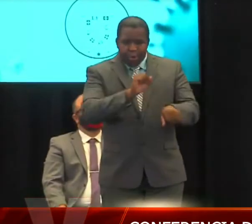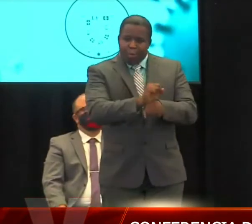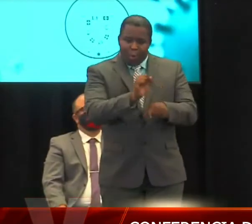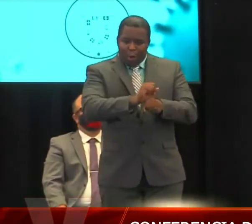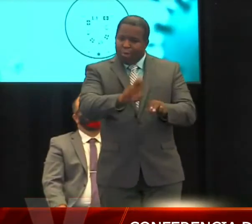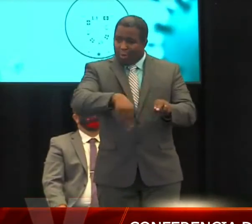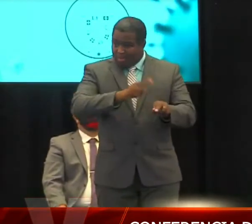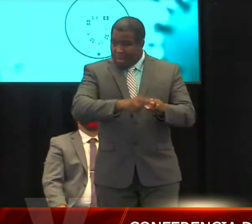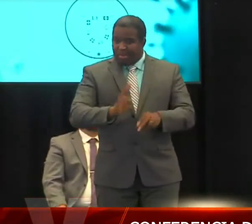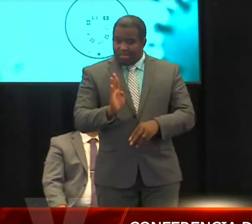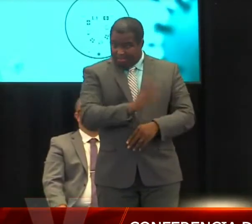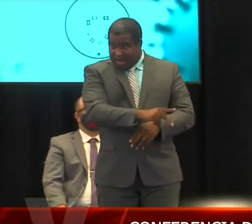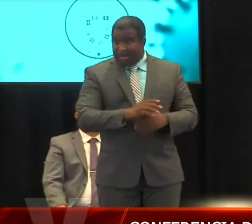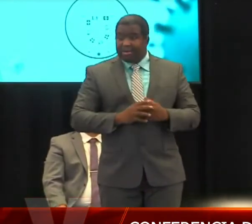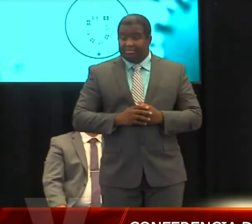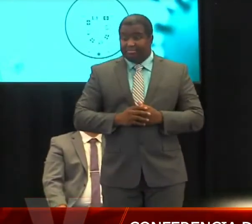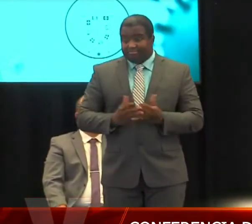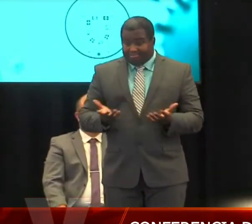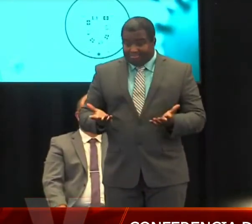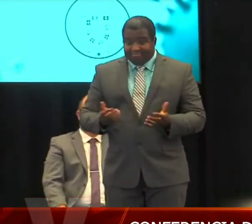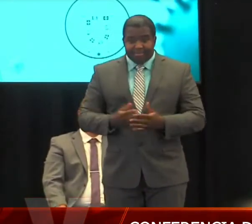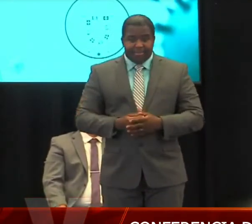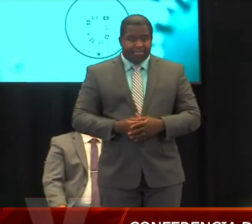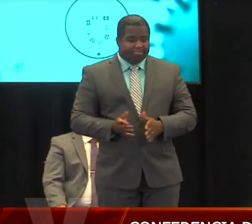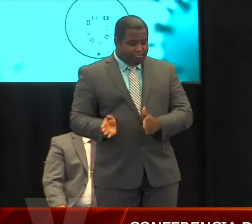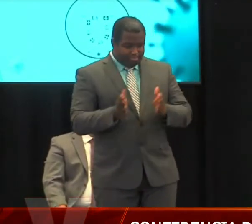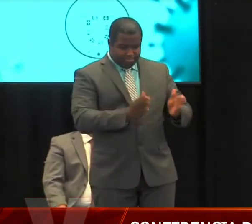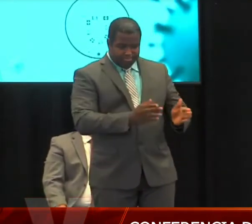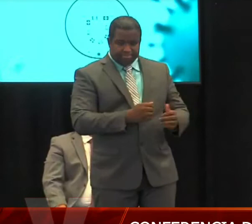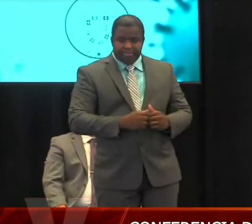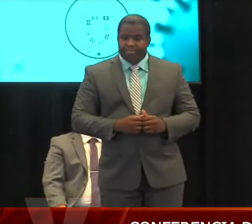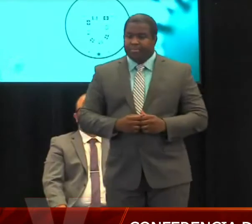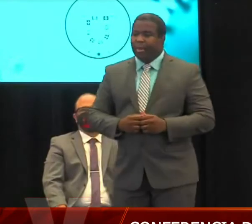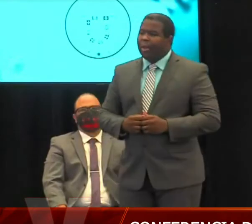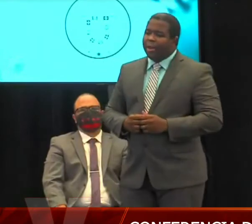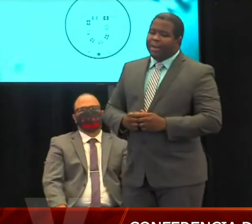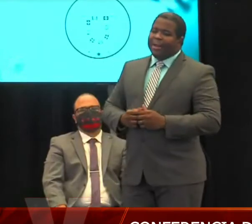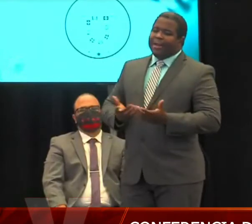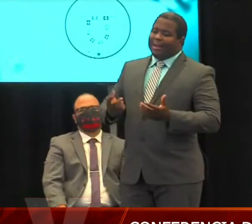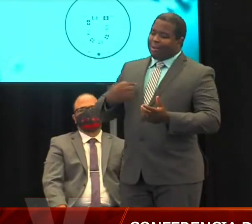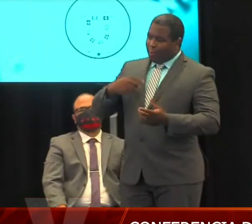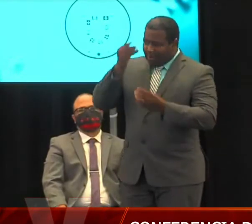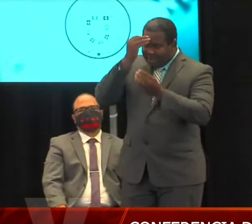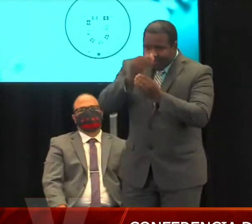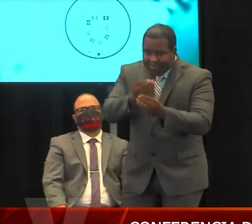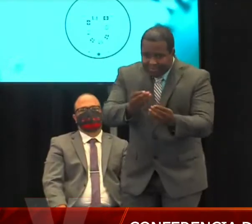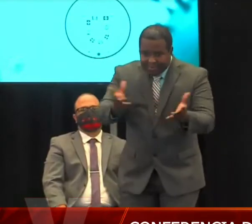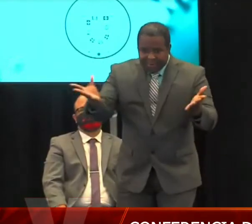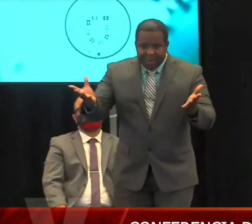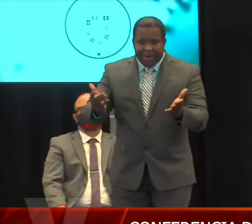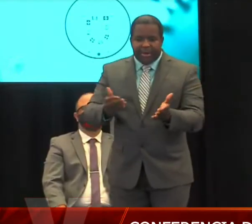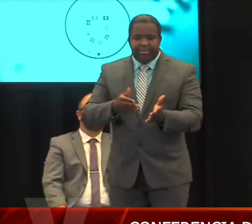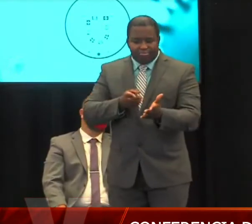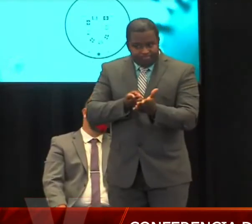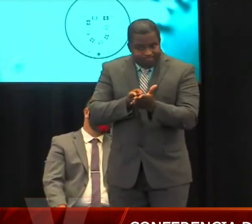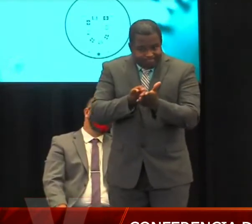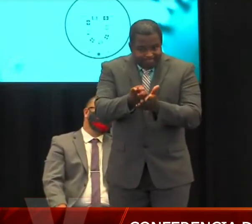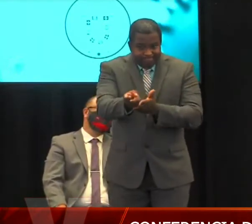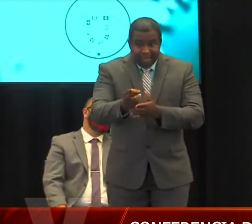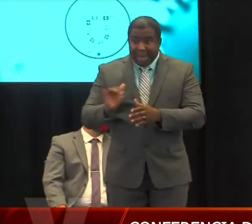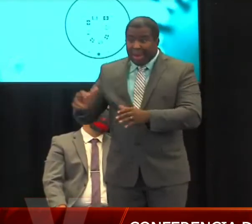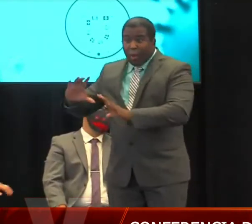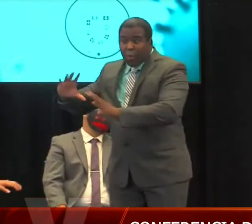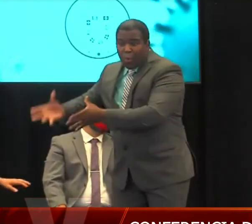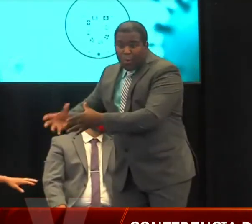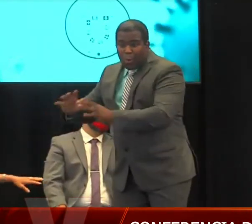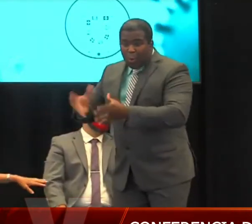ninguna dirección al Departamento, sobre la grandeza del Task Force de segundo, nuestro hermano, nuestro hermano eterno, y lo